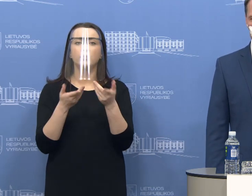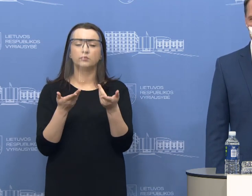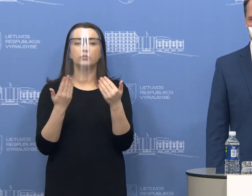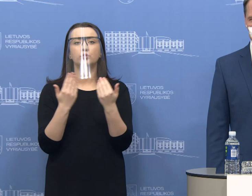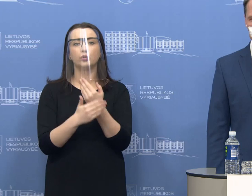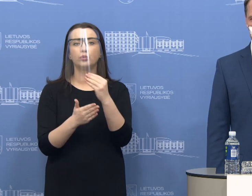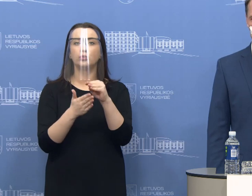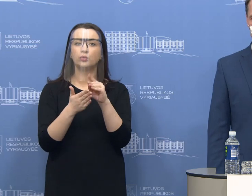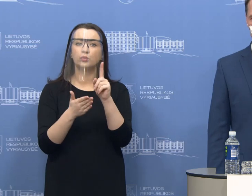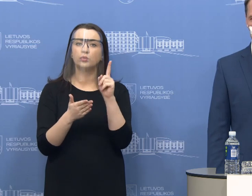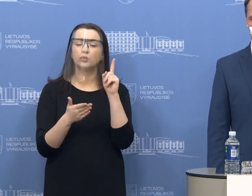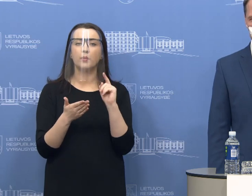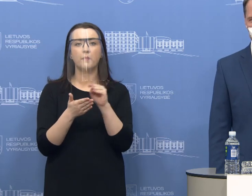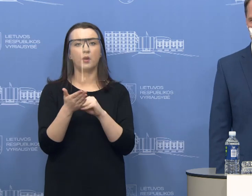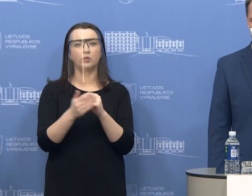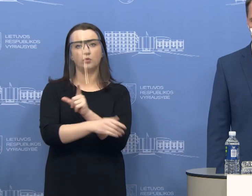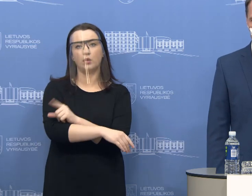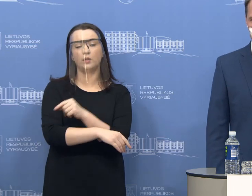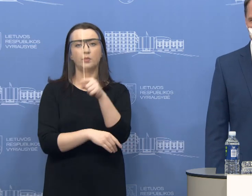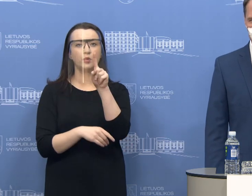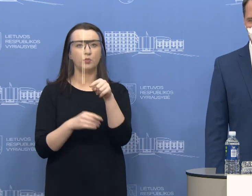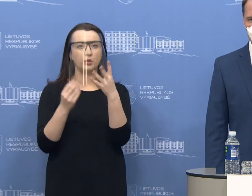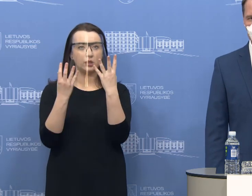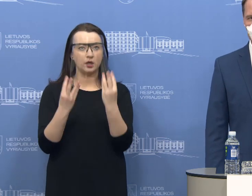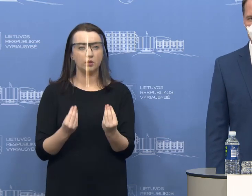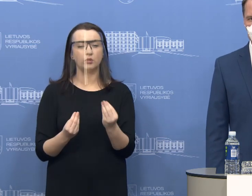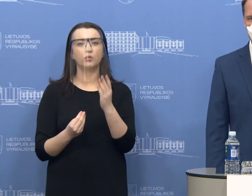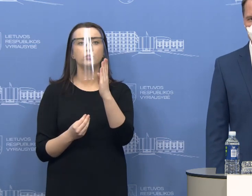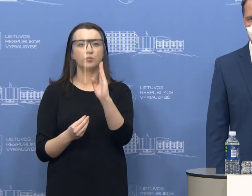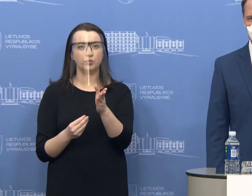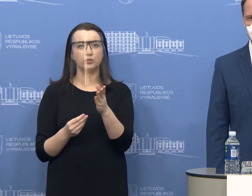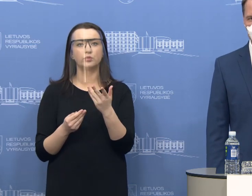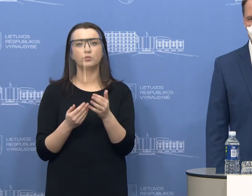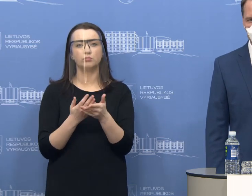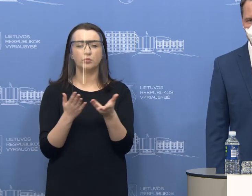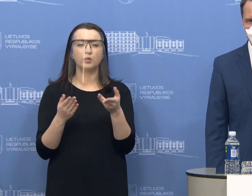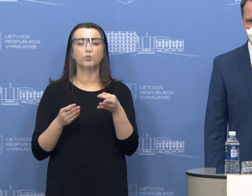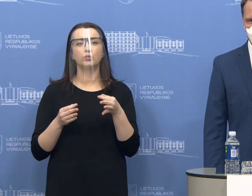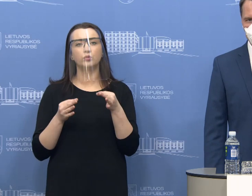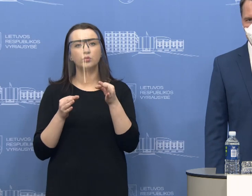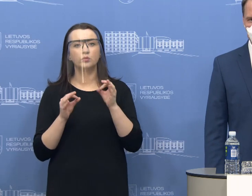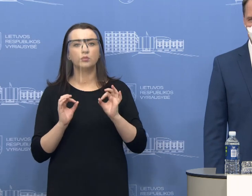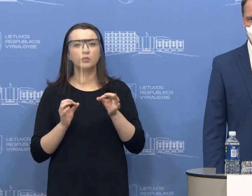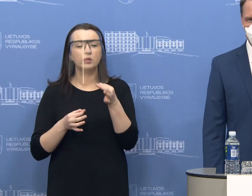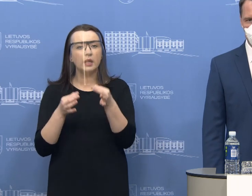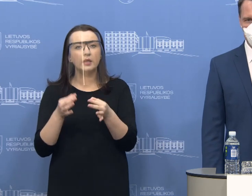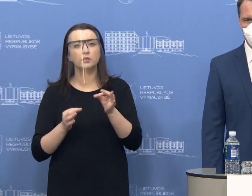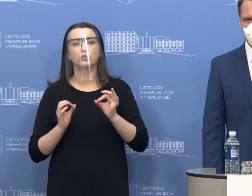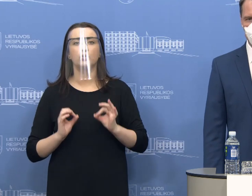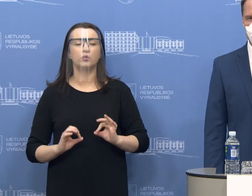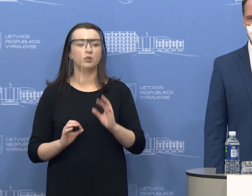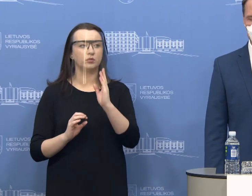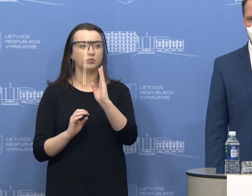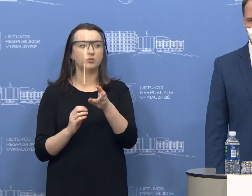tai šis nu Liepos pirmos antstolių pareigojimas, kelti viską platformą, sudarys prielaidas, na,